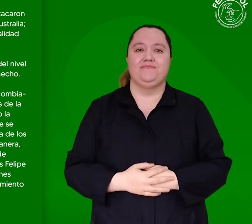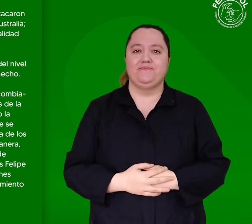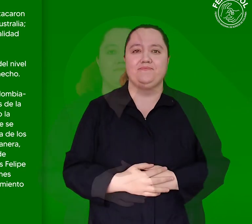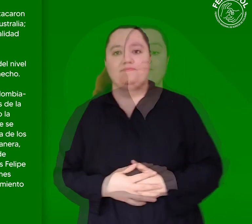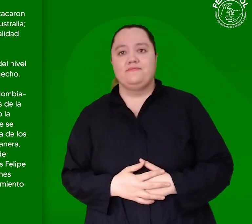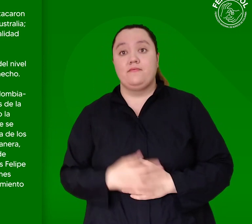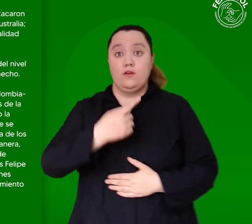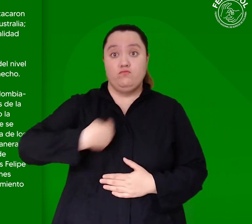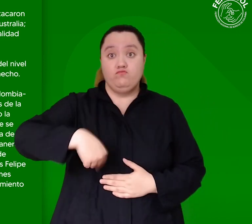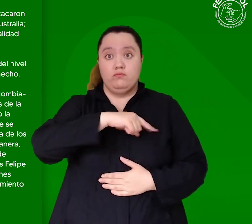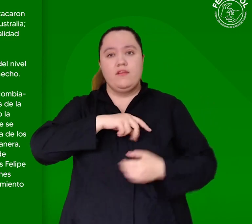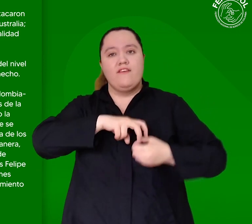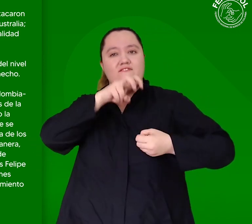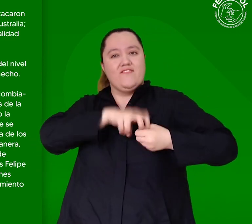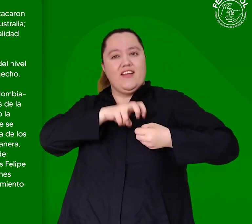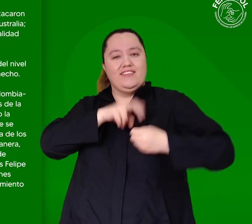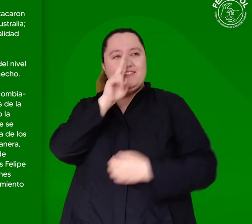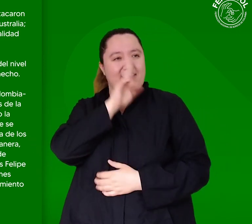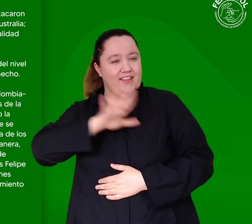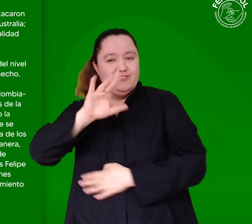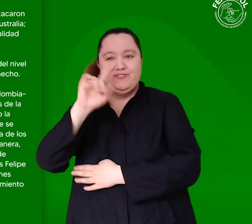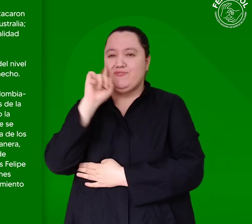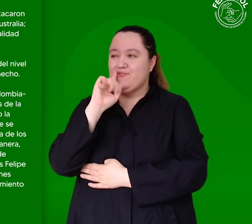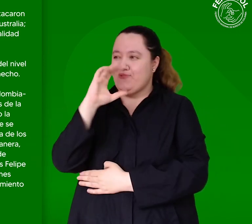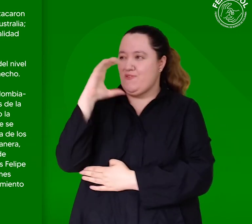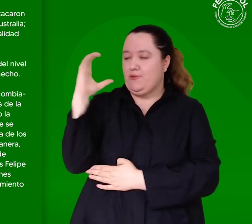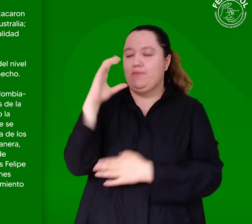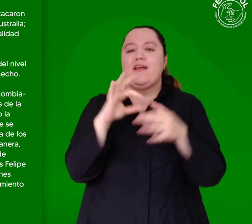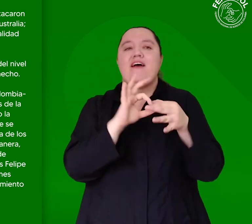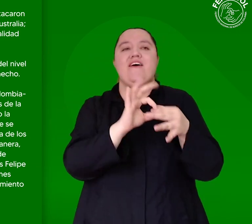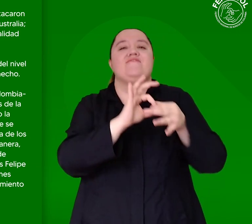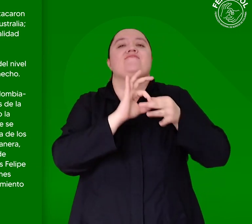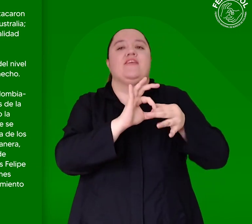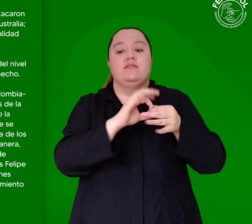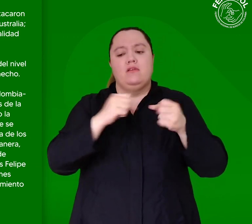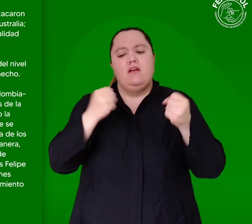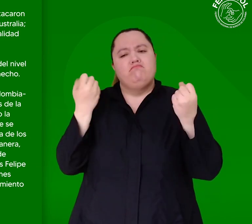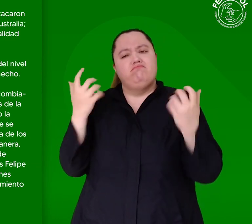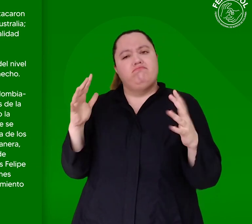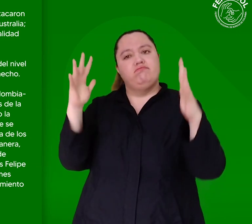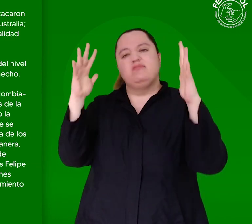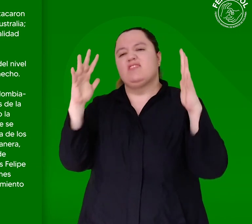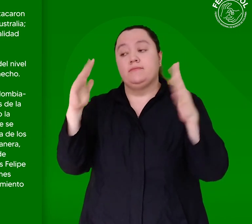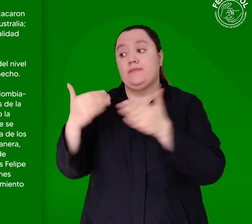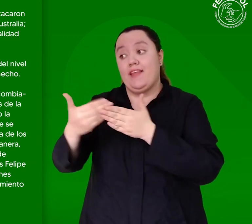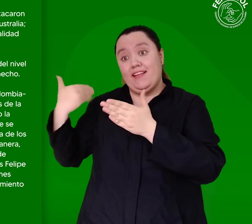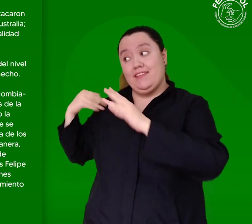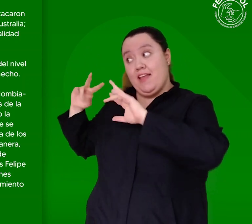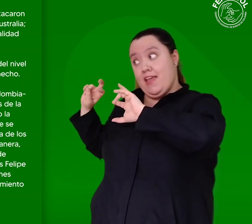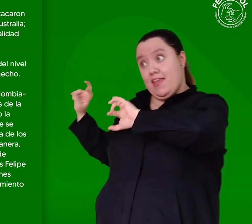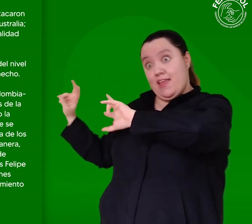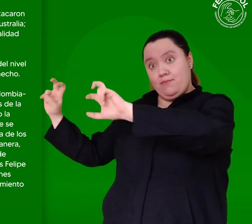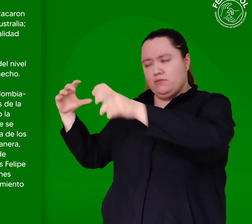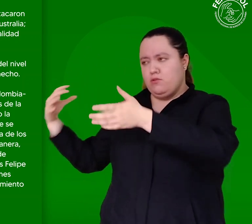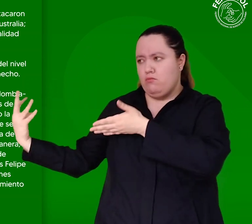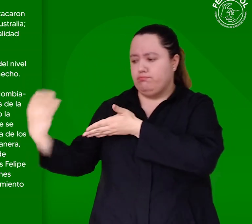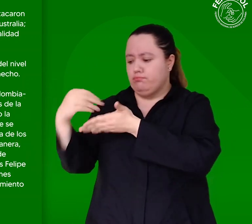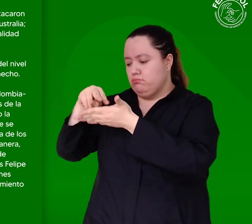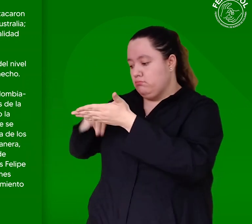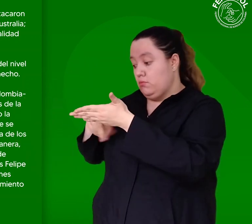Como Federación Nacional de Sordos de Colombia, FENASCOL, celebramos no solo los resultados de la investigación, sino el que se hubiera